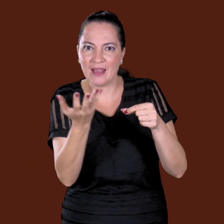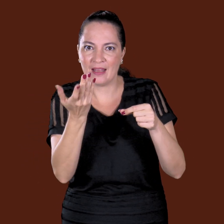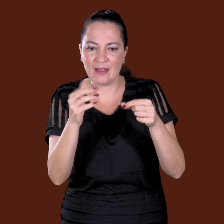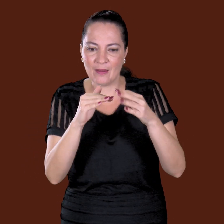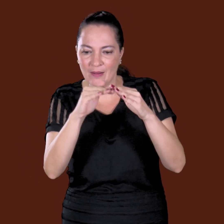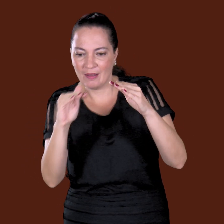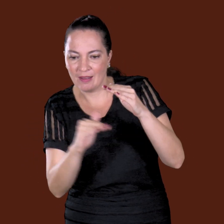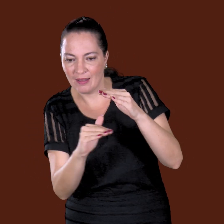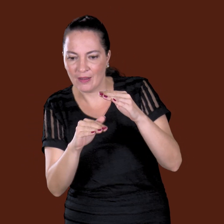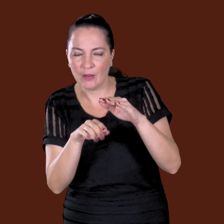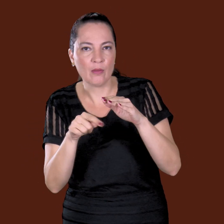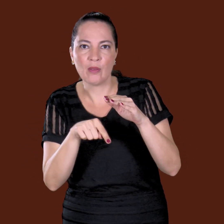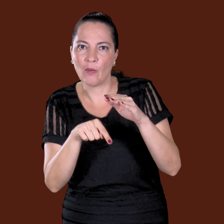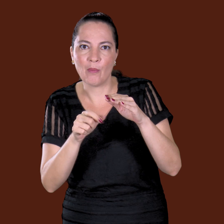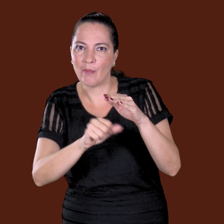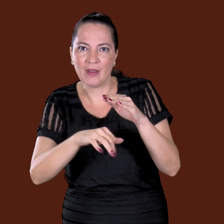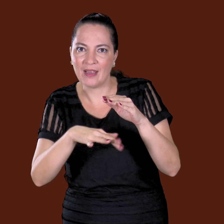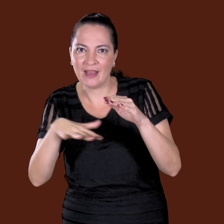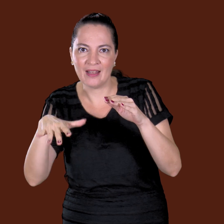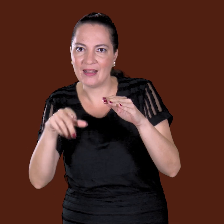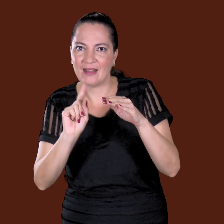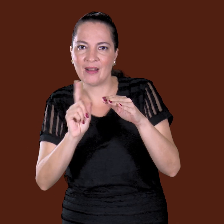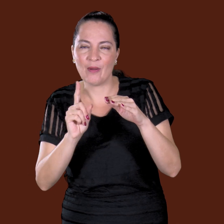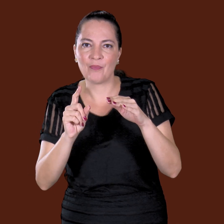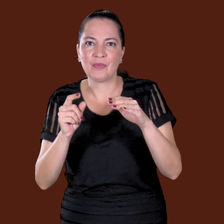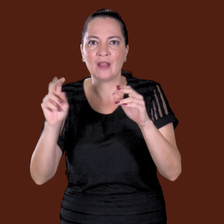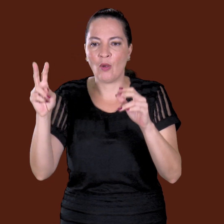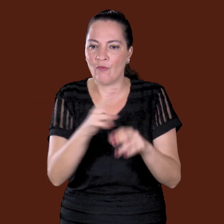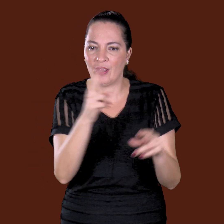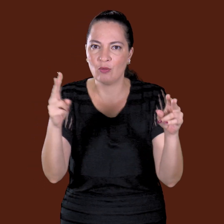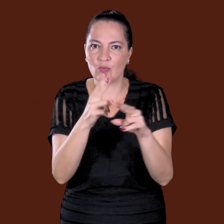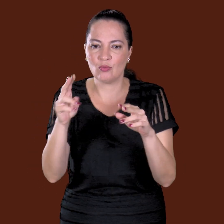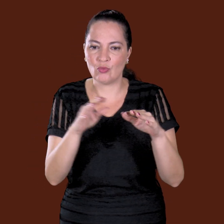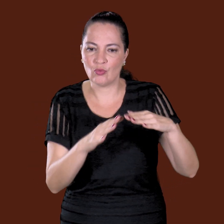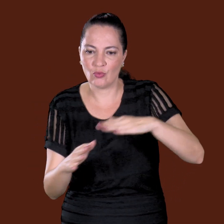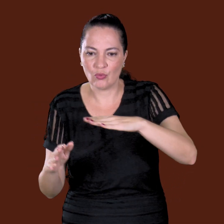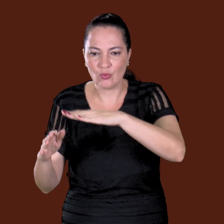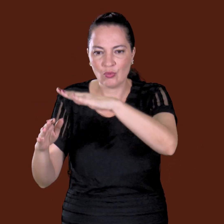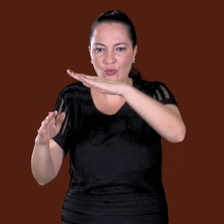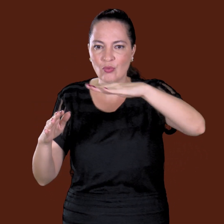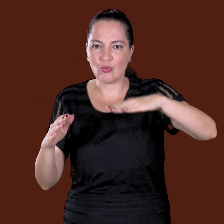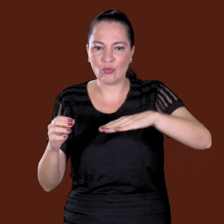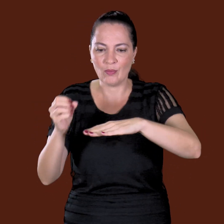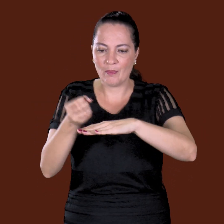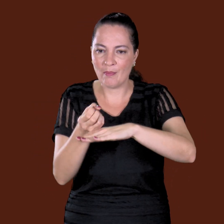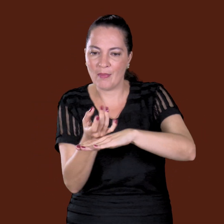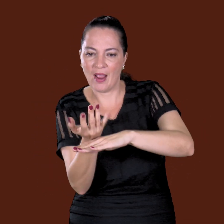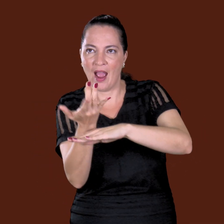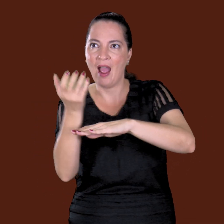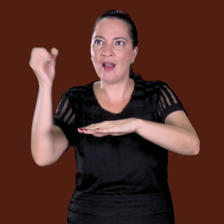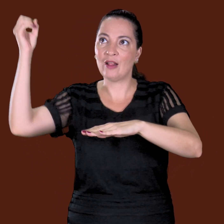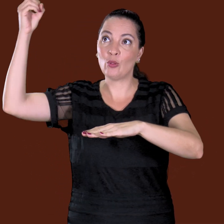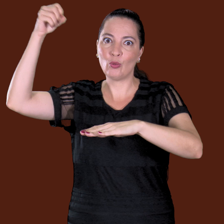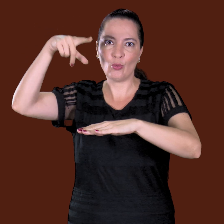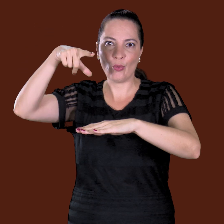então o vento soprava essa folhona de bananeira e aí o luar prateado, assim, refletia na